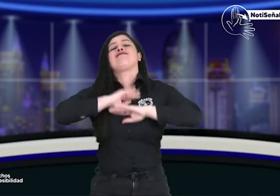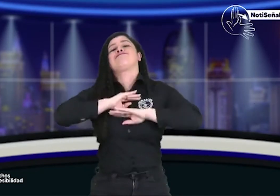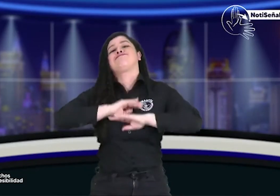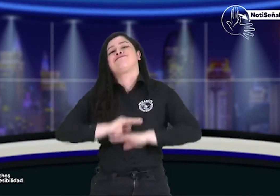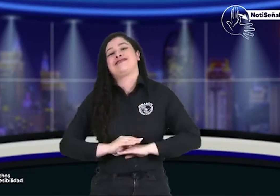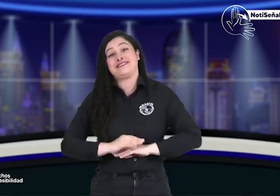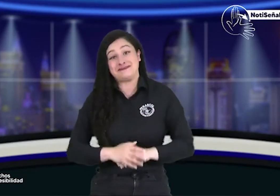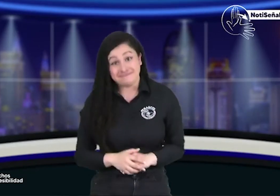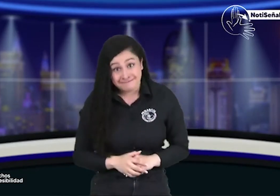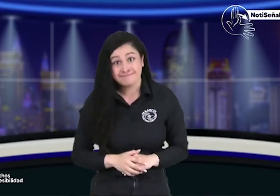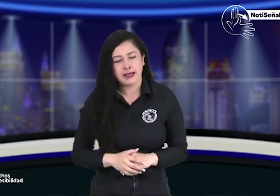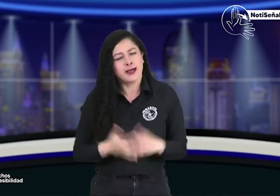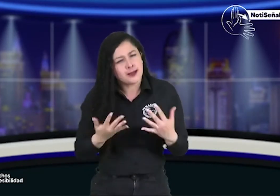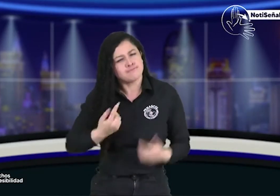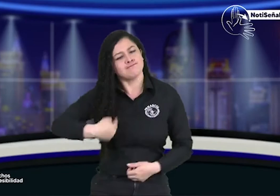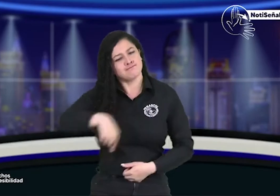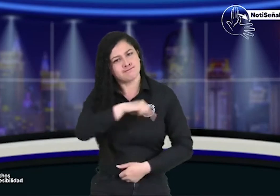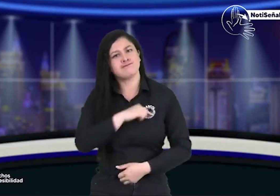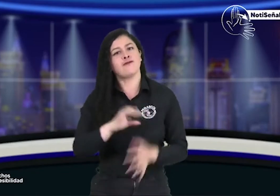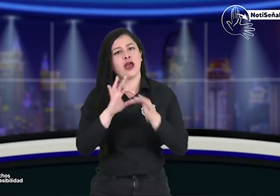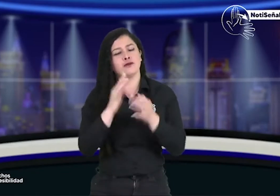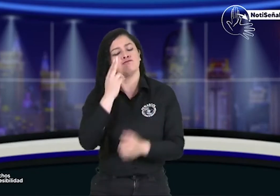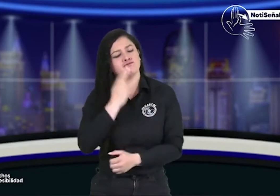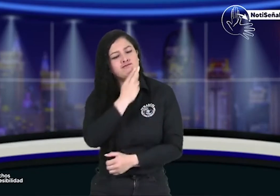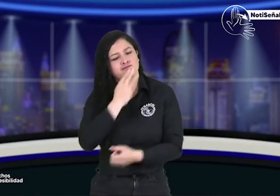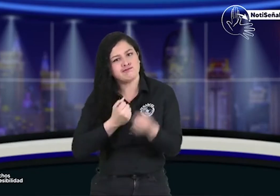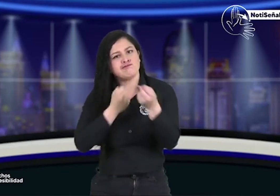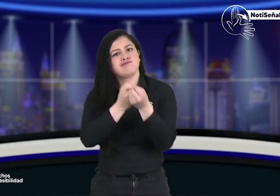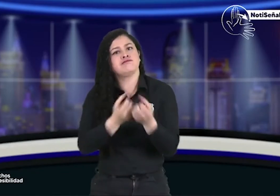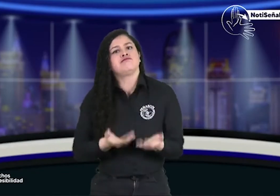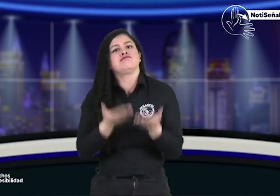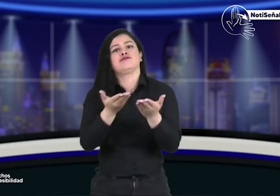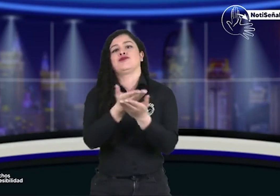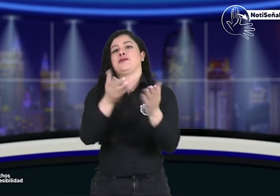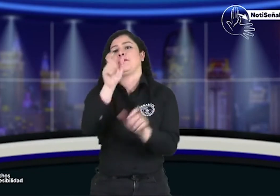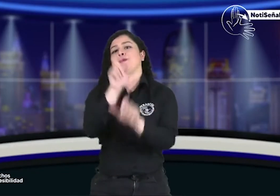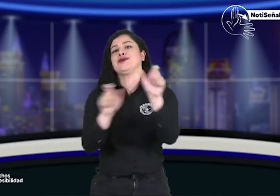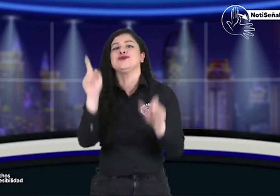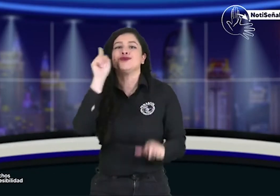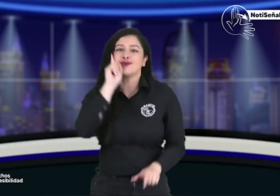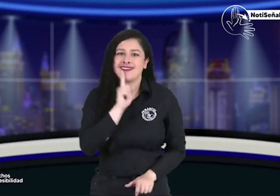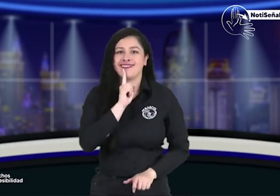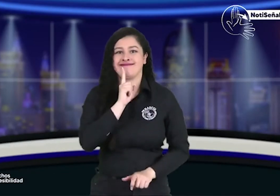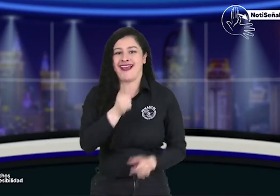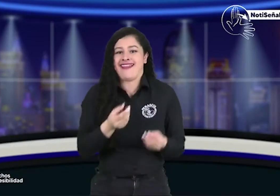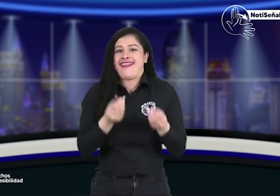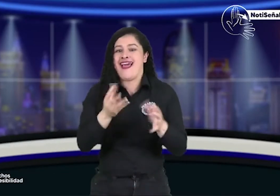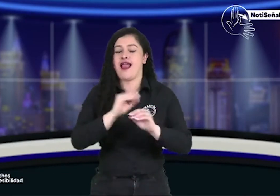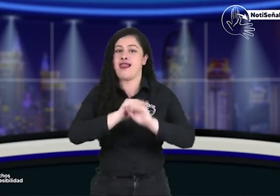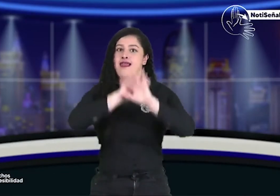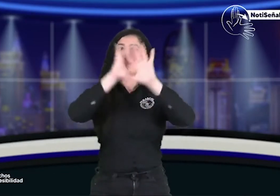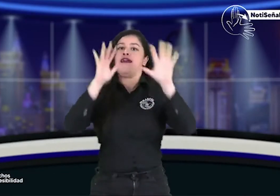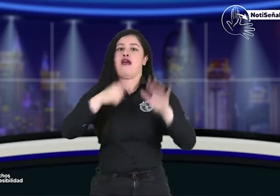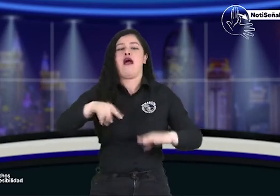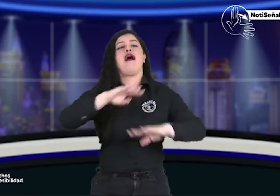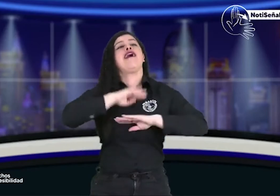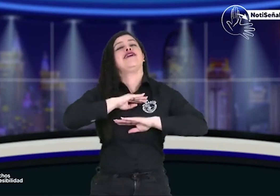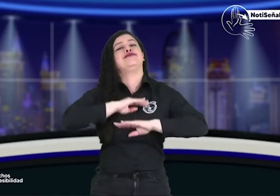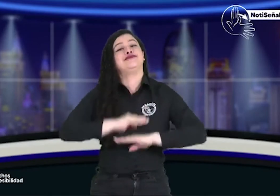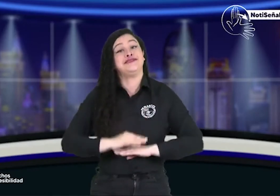que quede clara y pues las personas sordas lo puedan comprender en nuestro compromiso como FENASCOL a la comunidad sorda colombiana dar